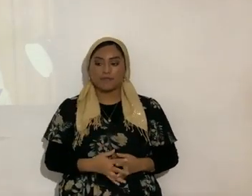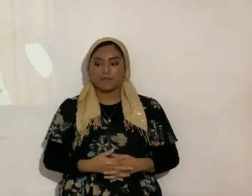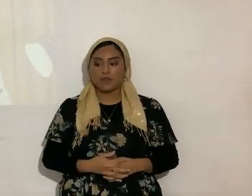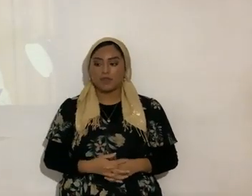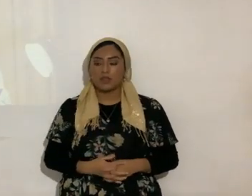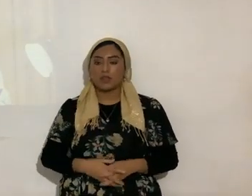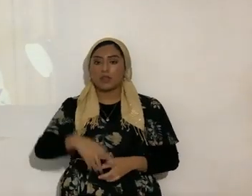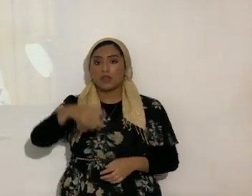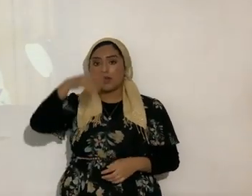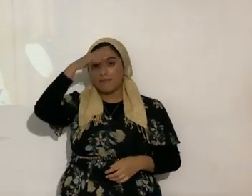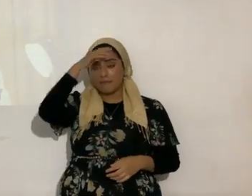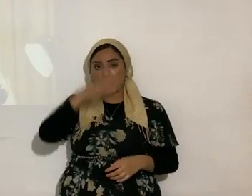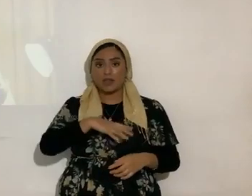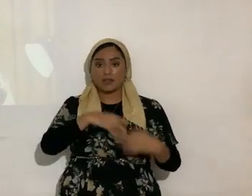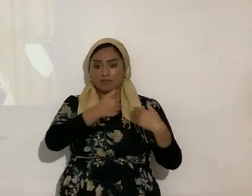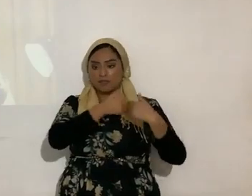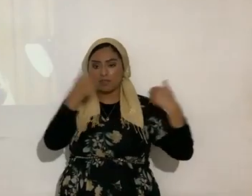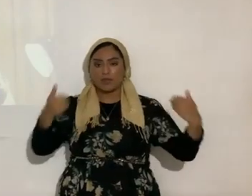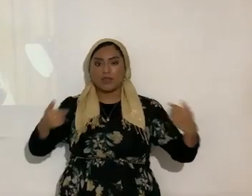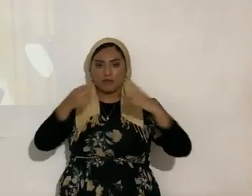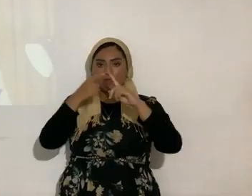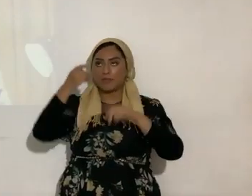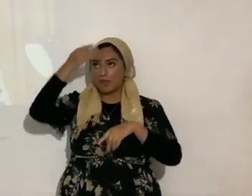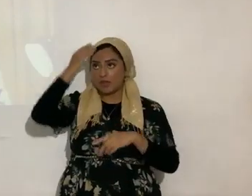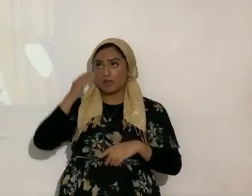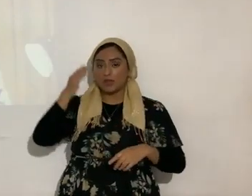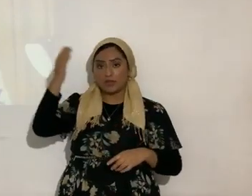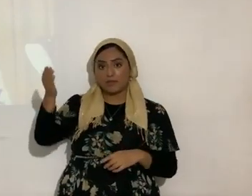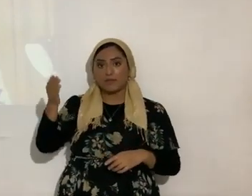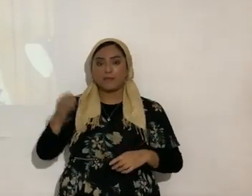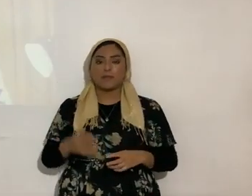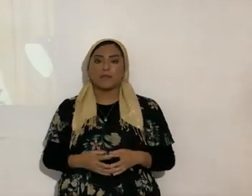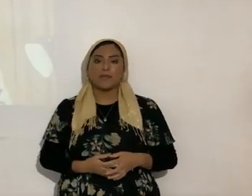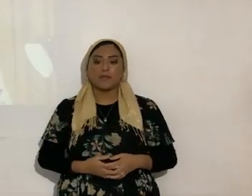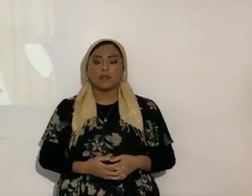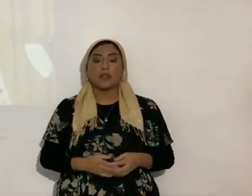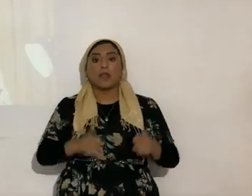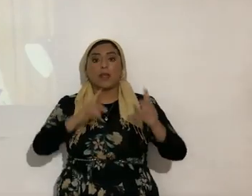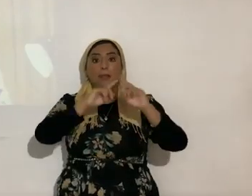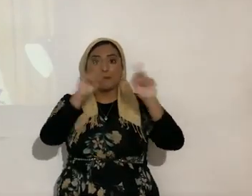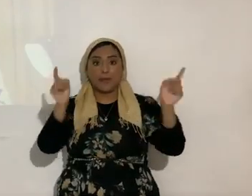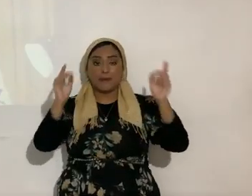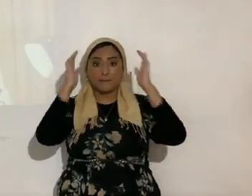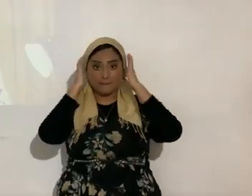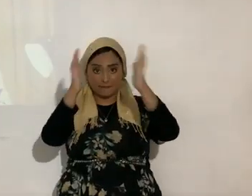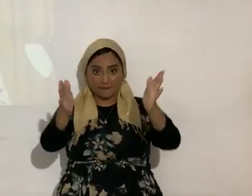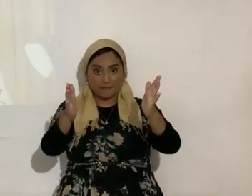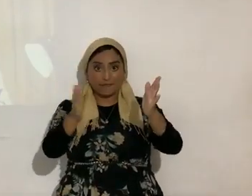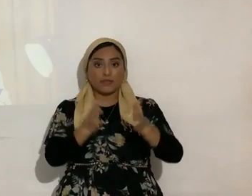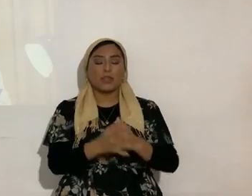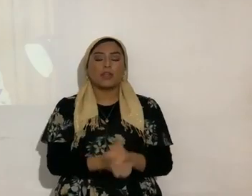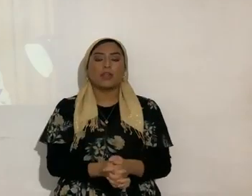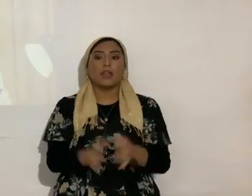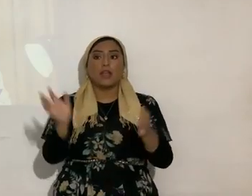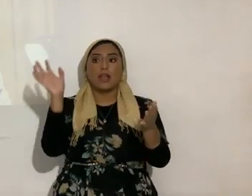entonces, el hombre se separó de Elohim, del Todopoderoso, pero, atención, eso no ha